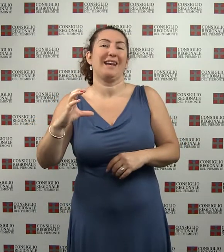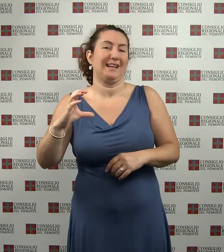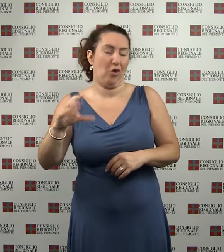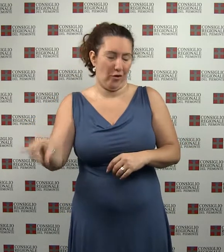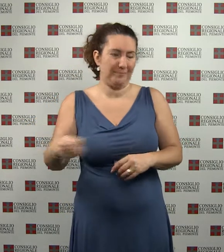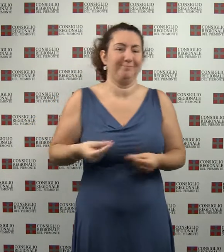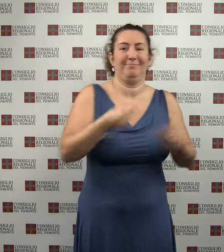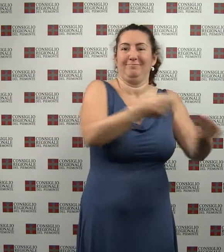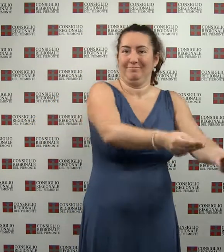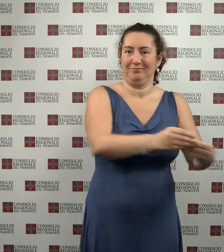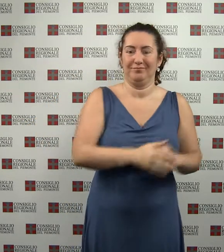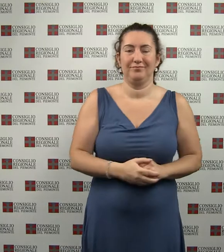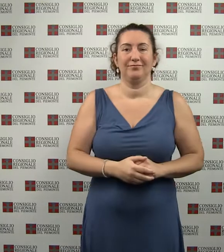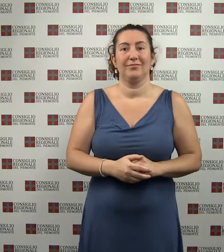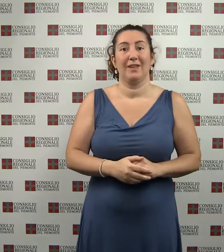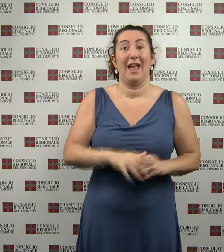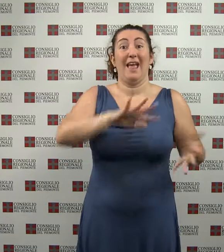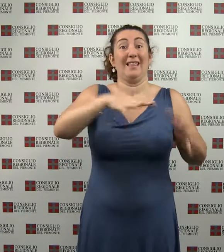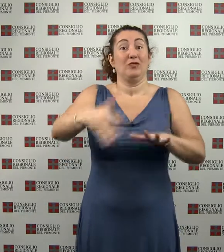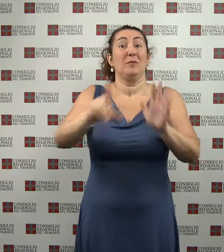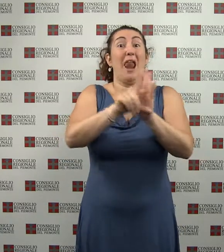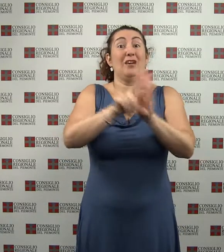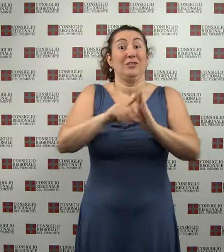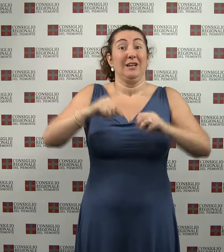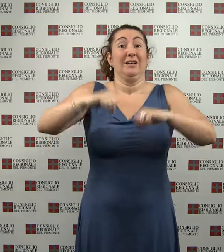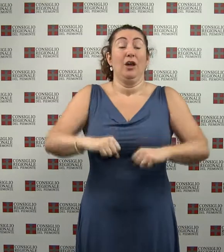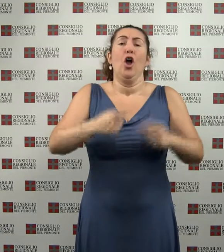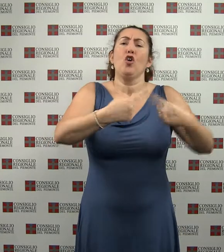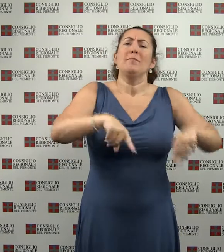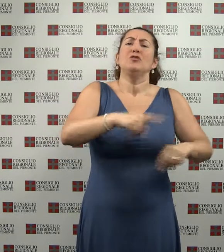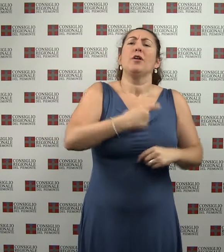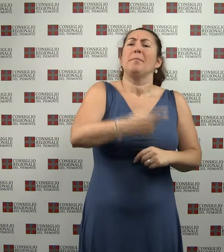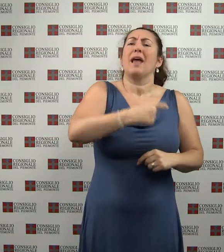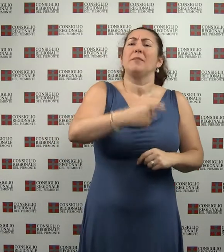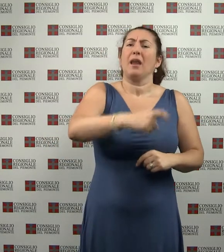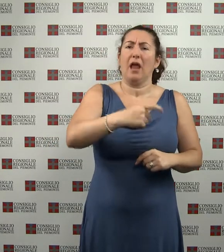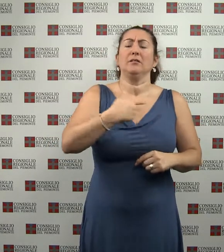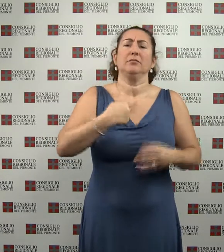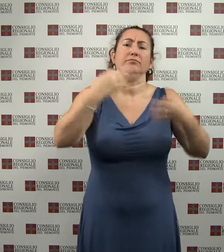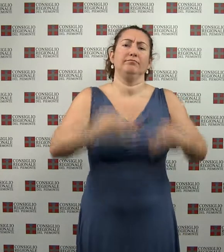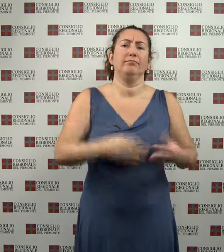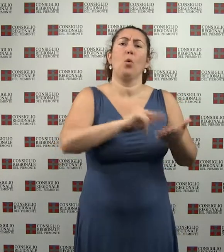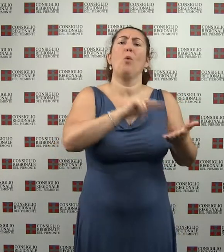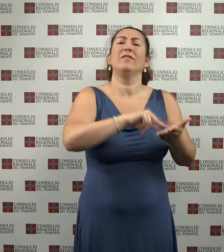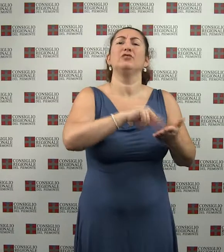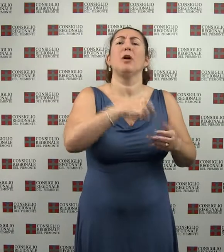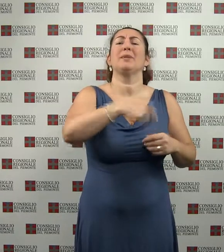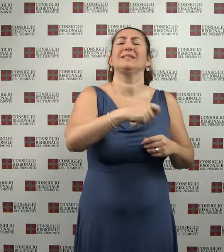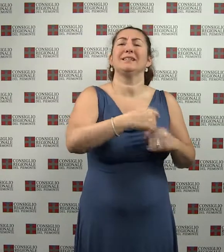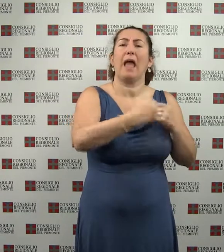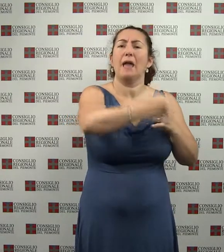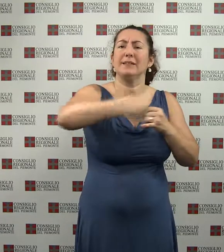All'insediamento per la decima legislatura, le Commissioni Permanenti hanno definito i rispettivi uffici di presidenza. Prima,